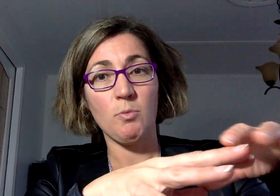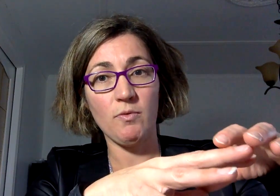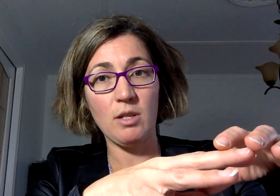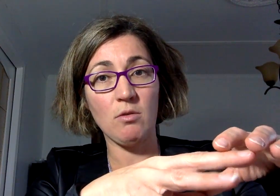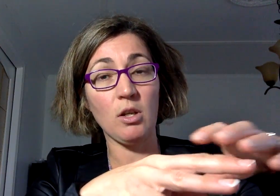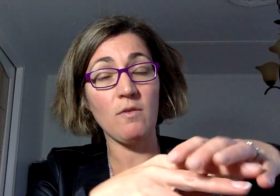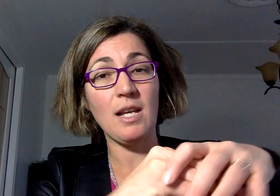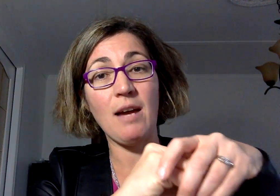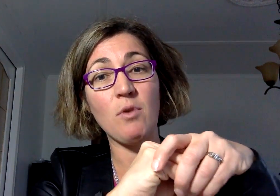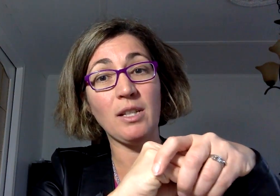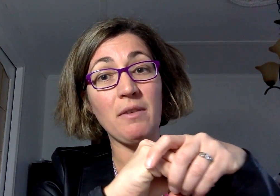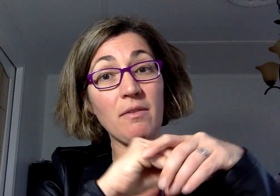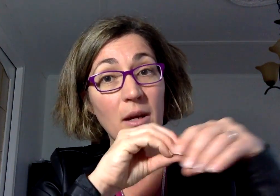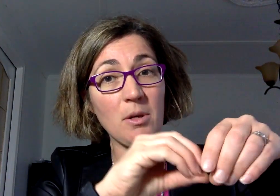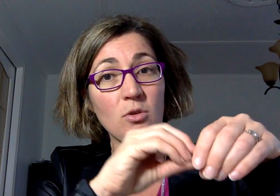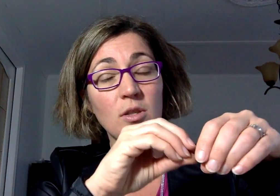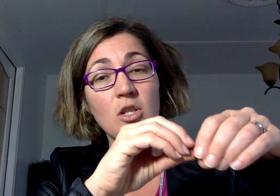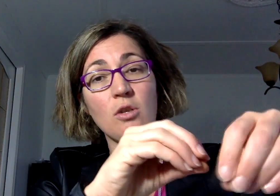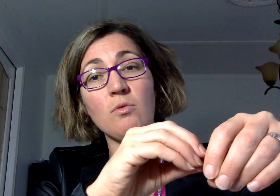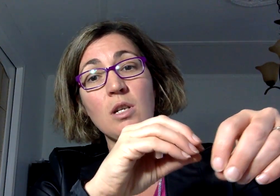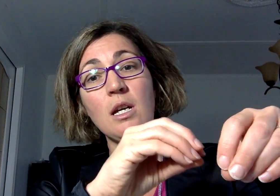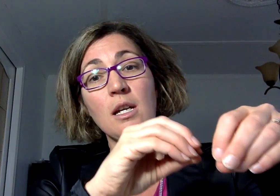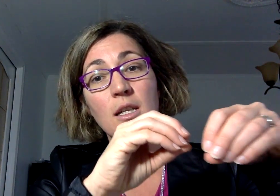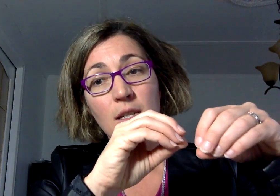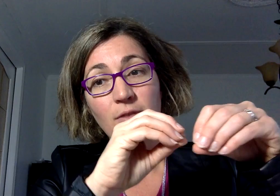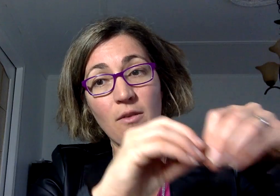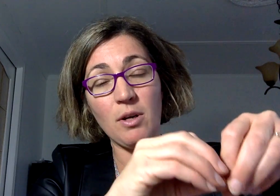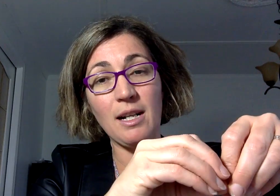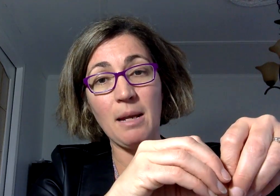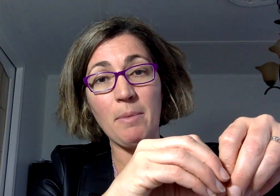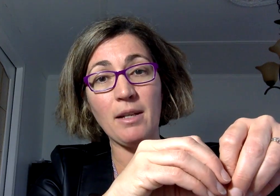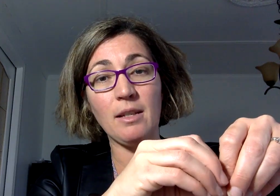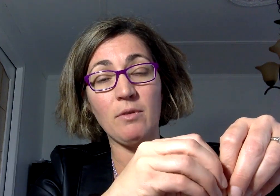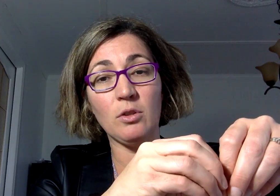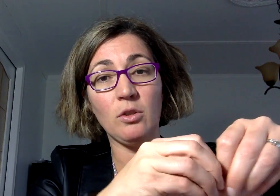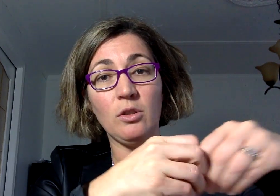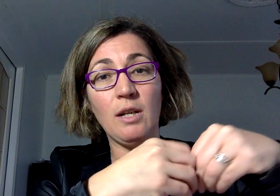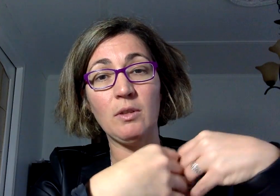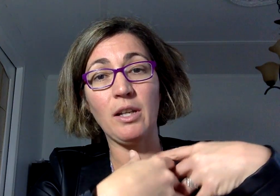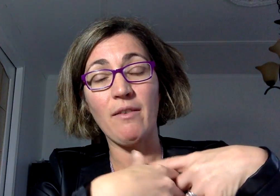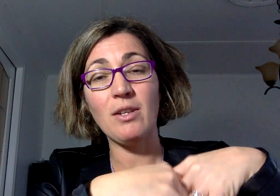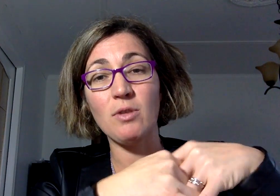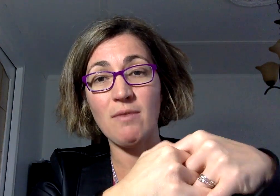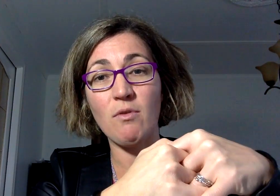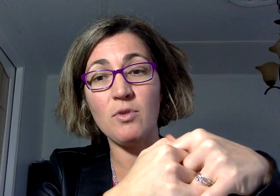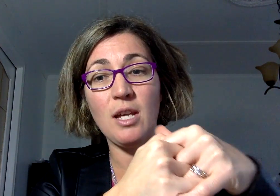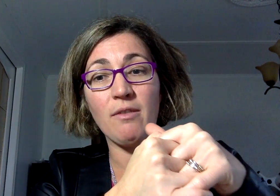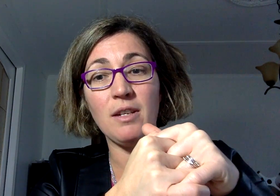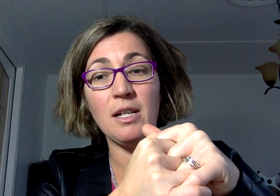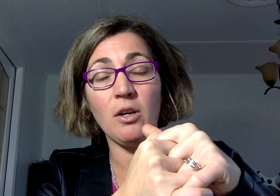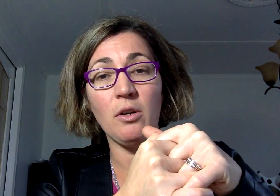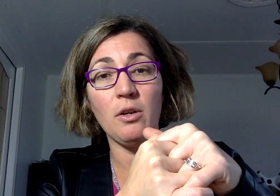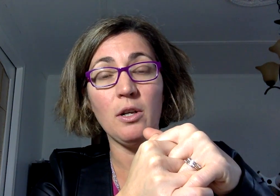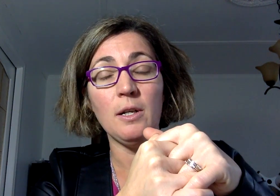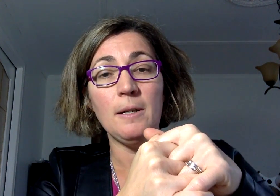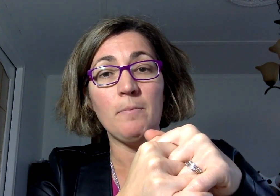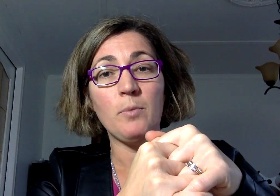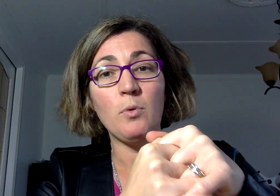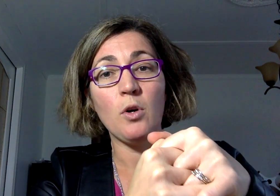je peux vous assurer que vous allez avoir travaillé vraiment sur des choses qui vont avoir de l'impact dans votre travail. Donc, ça va vous servir pour